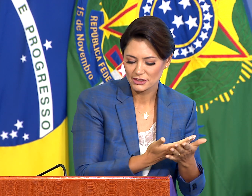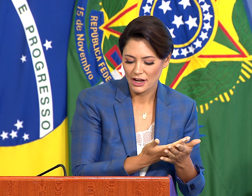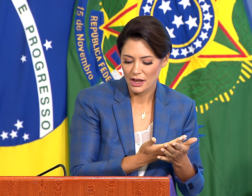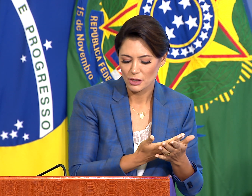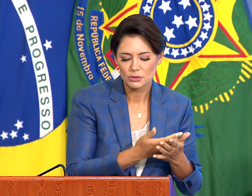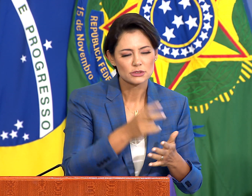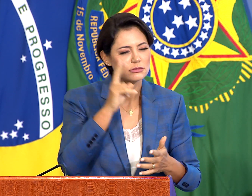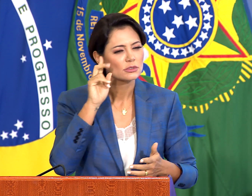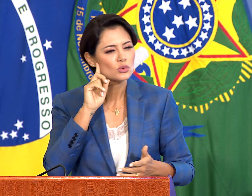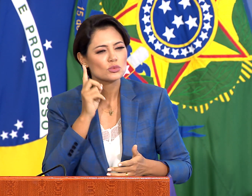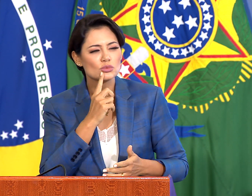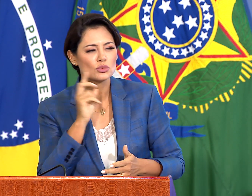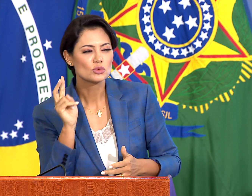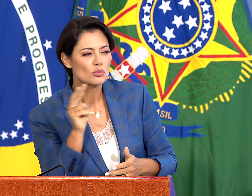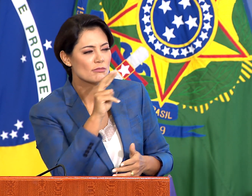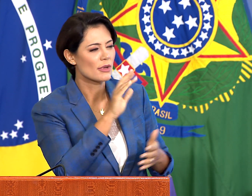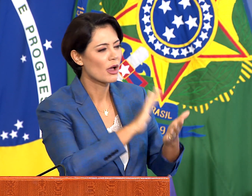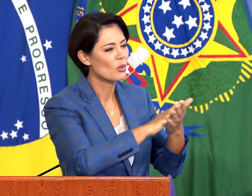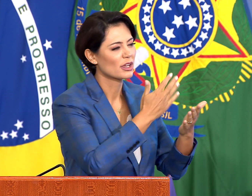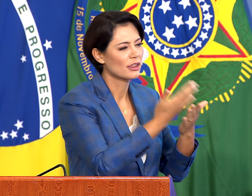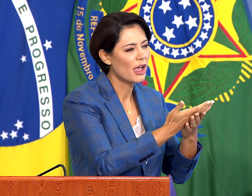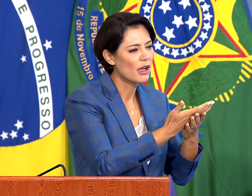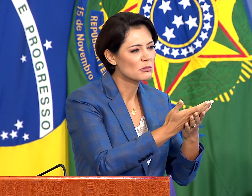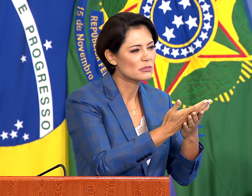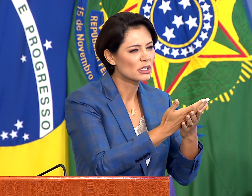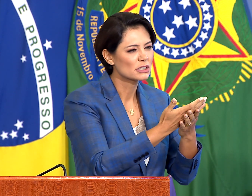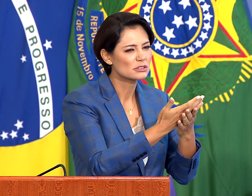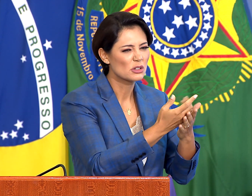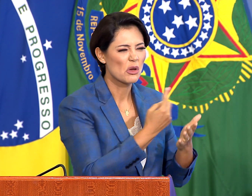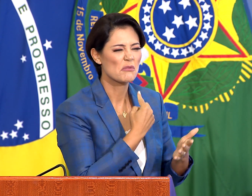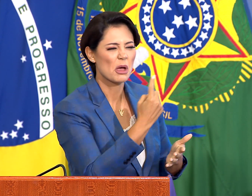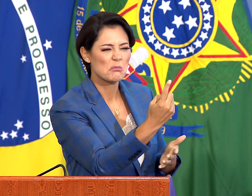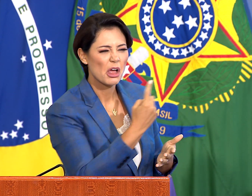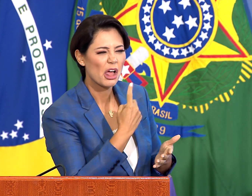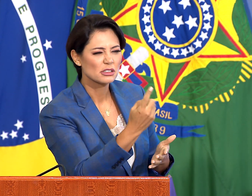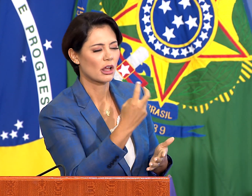intérpretes, não bloquear a visão dos surdos,